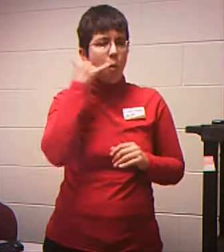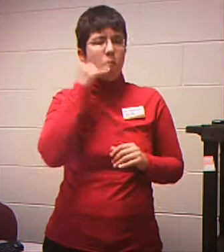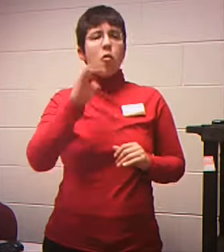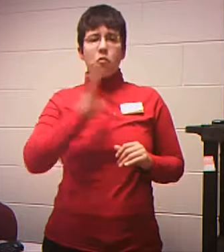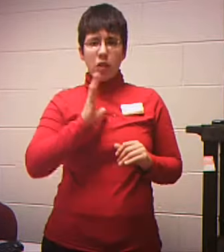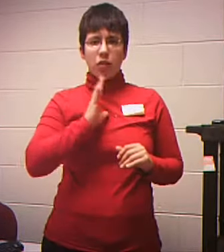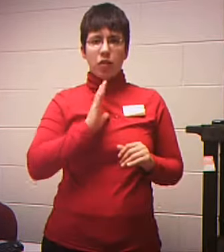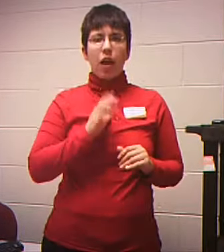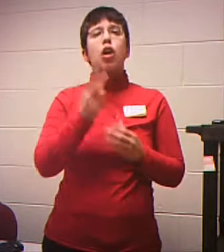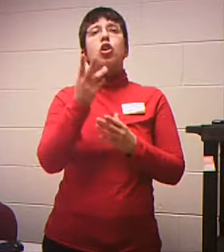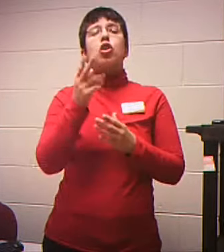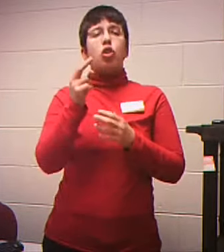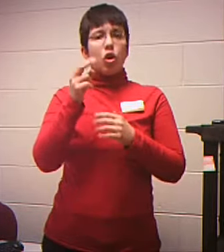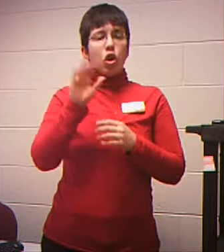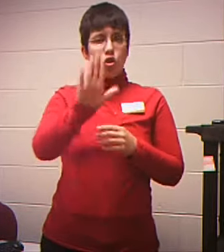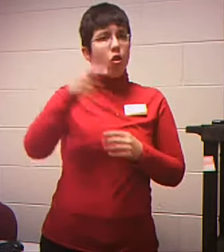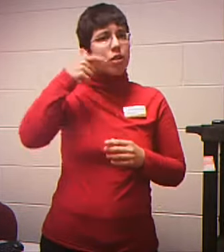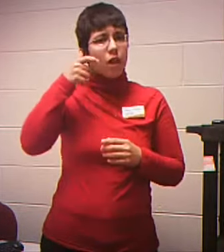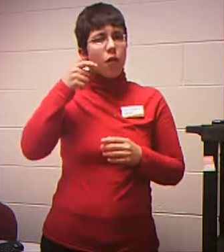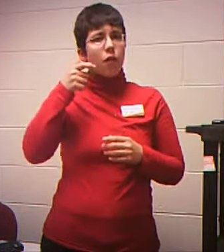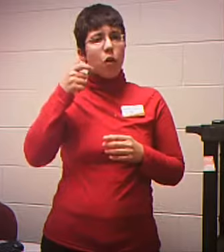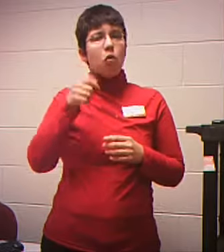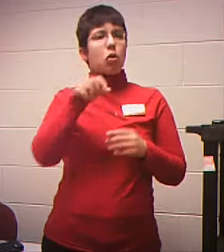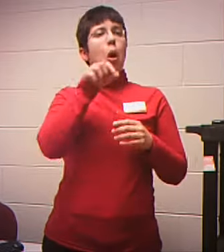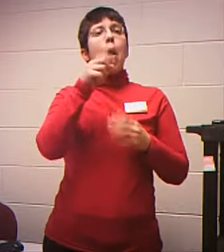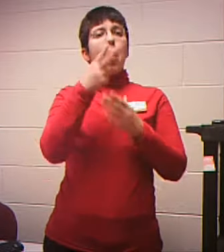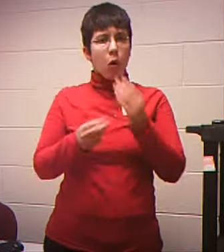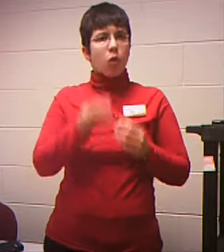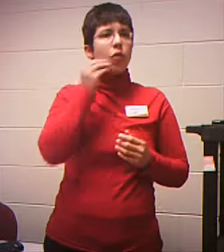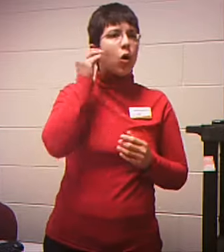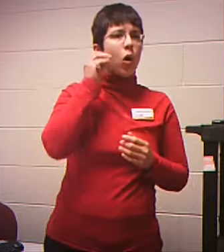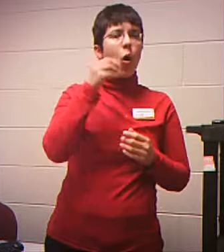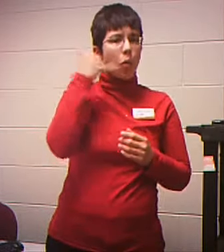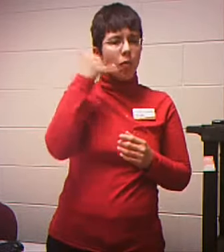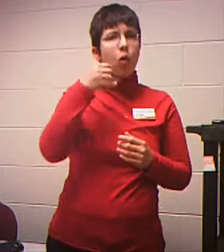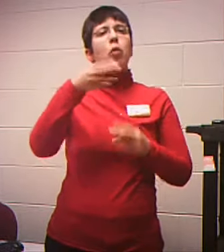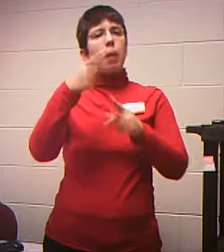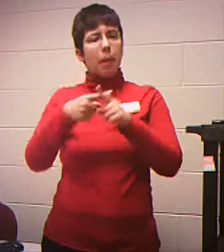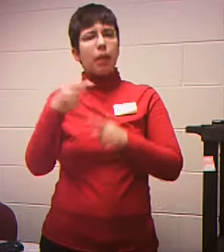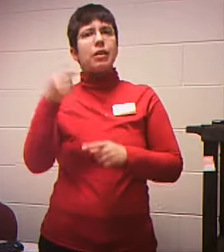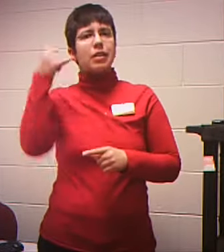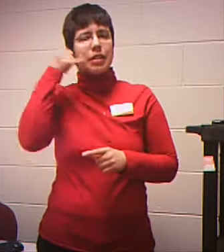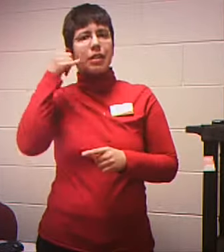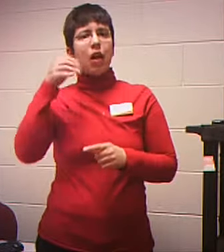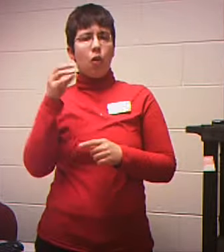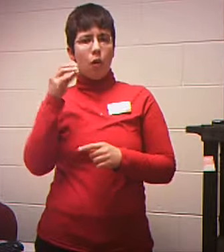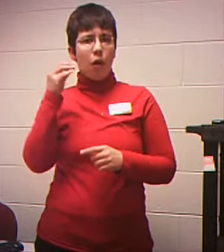Where you might want To be contacted Maybe it won't matter But you know Whether you'd rather be contacted At work during the day Or at home